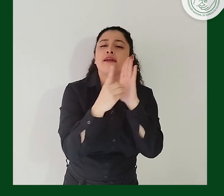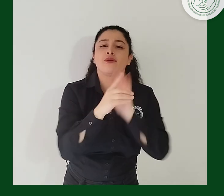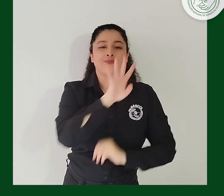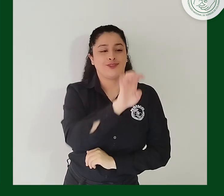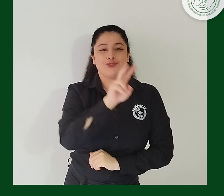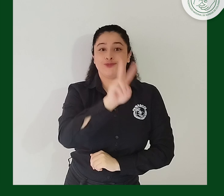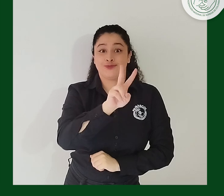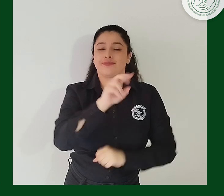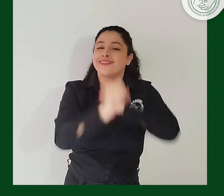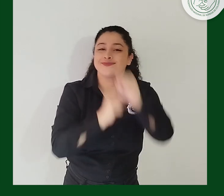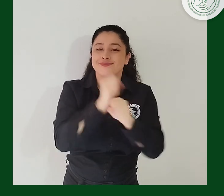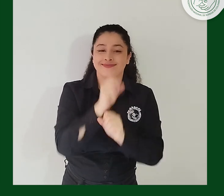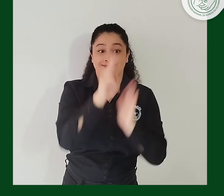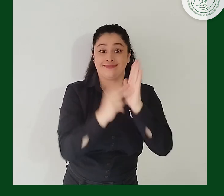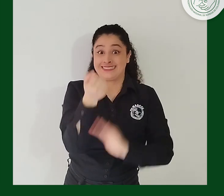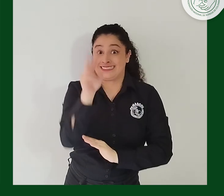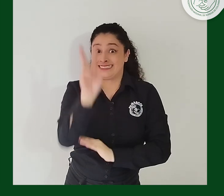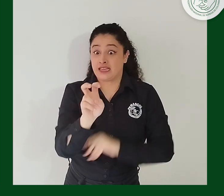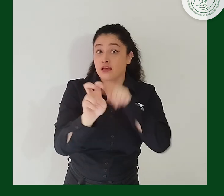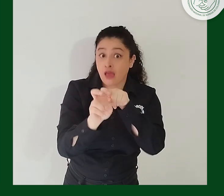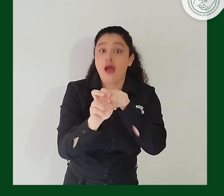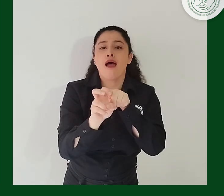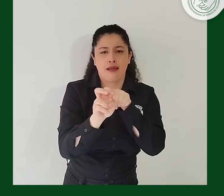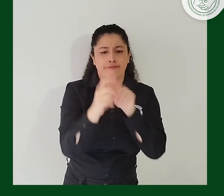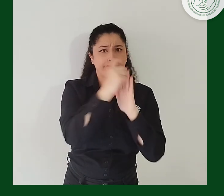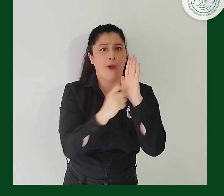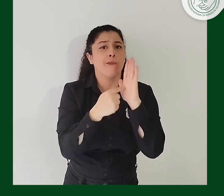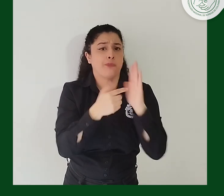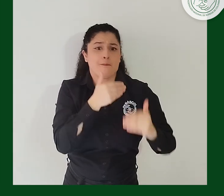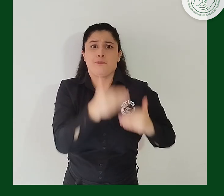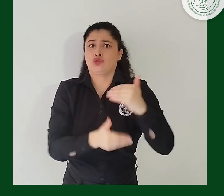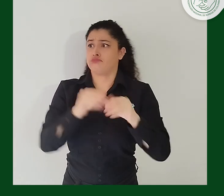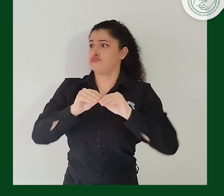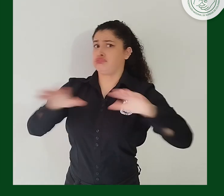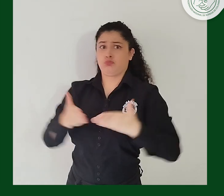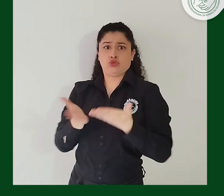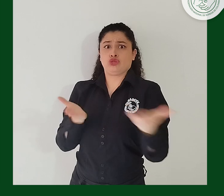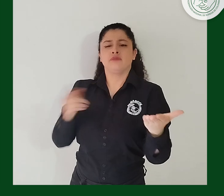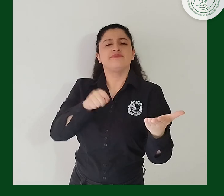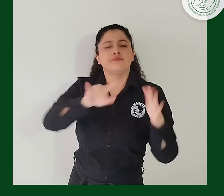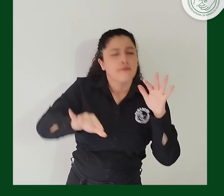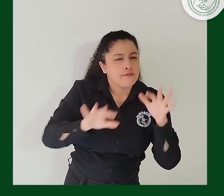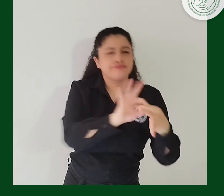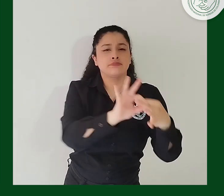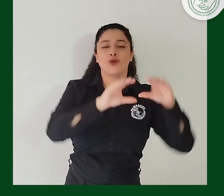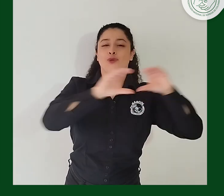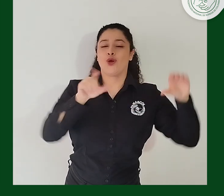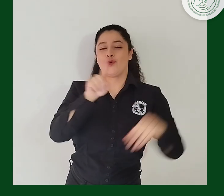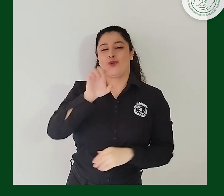92 del 2017. El proceso es público a través del SECOP y cualquier organización que cumpla con los